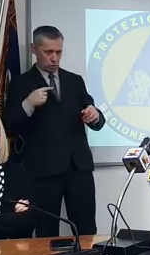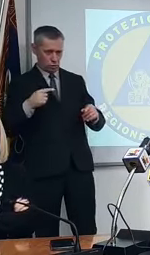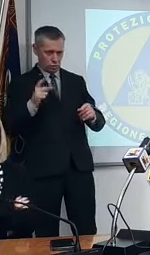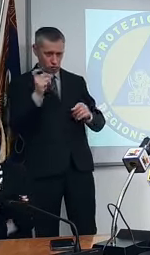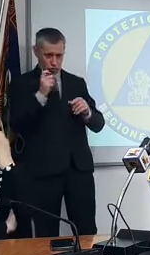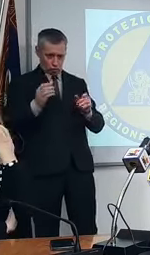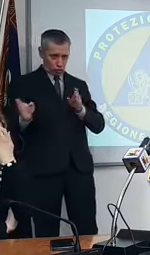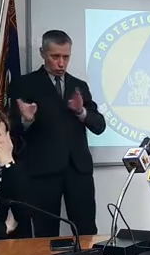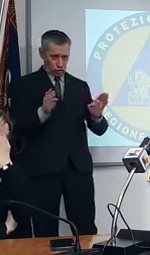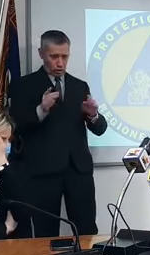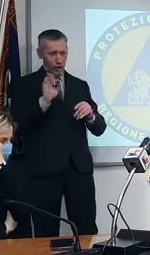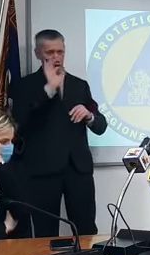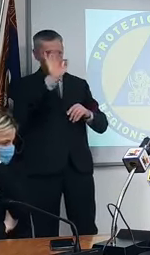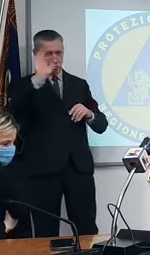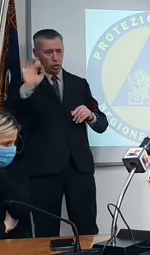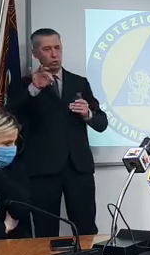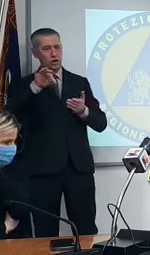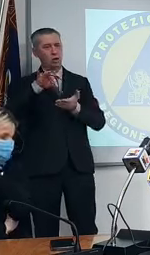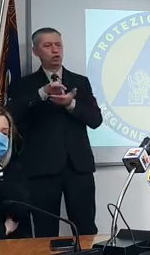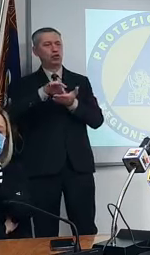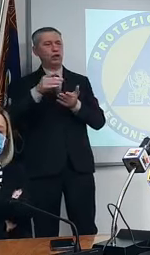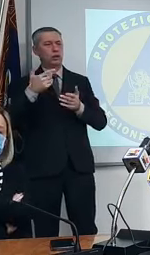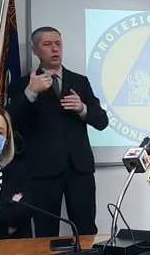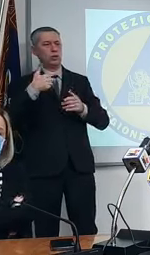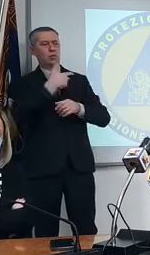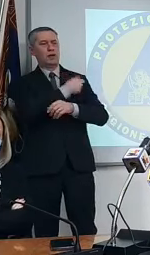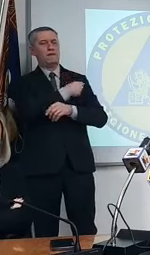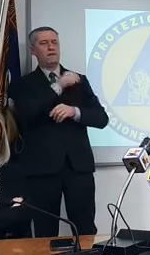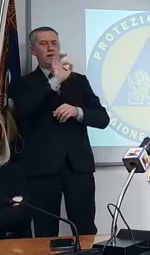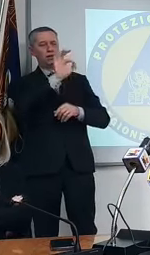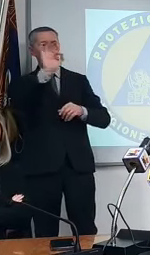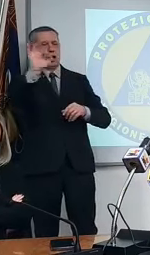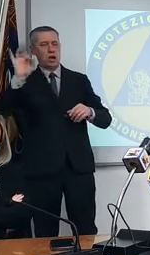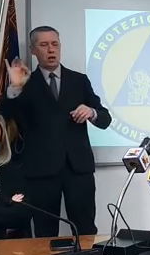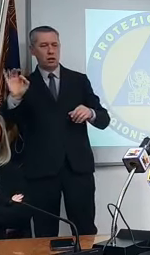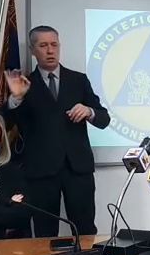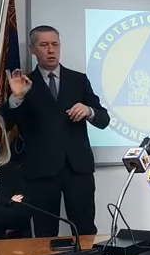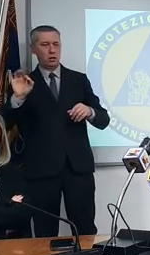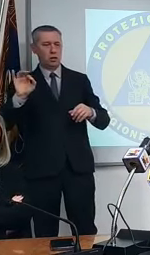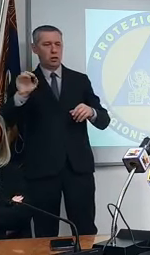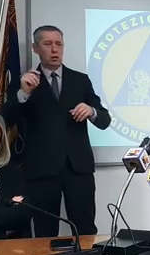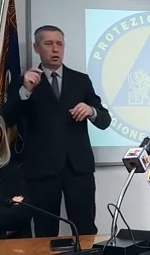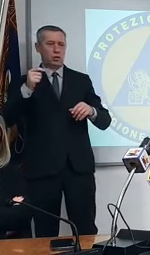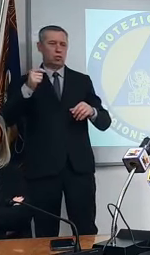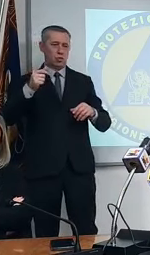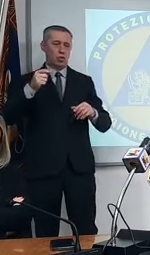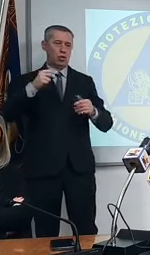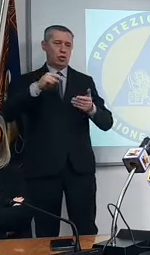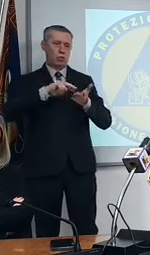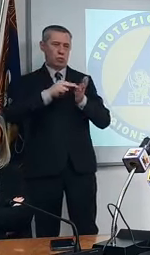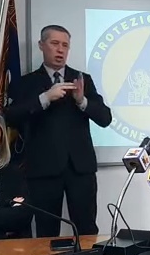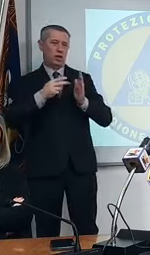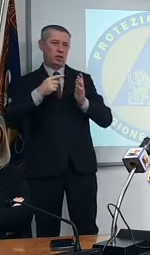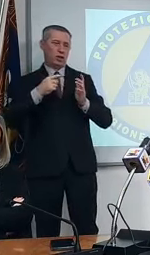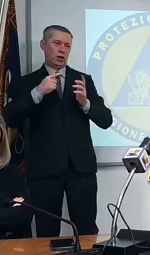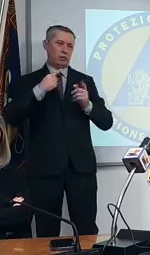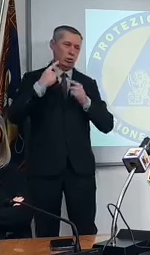in alcuni centri vaccinali che hanno avuto ripercussioni e polemiche